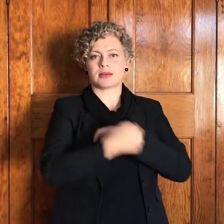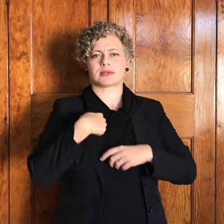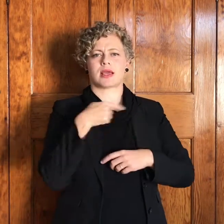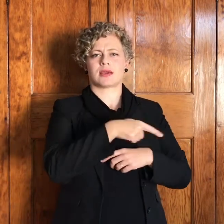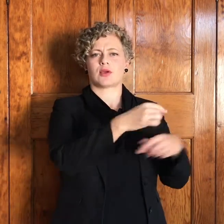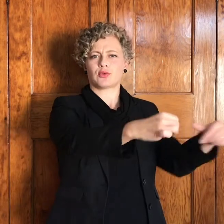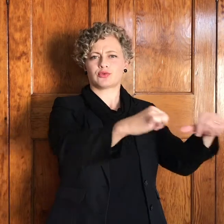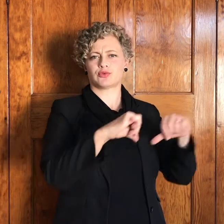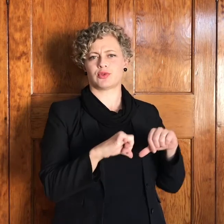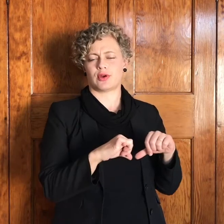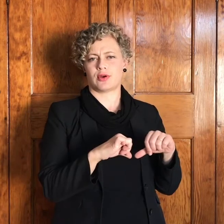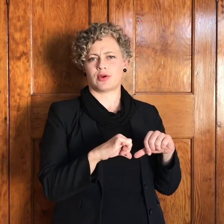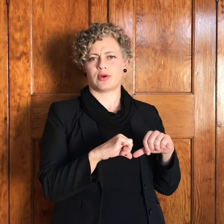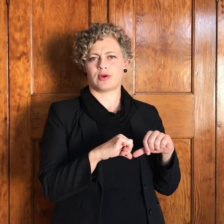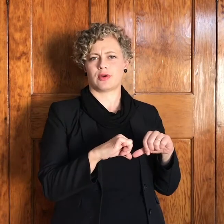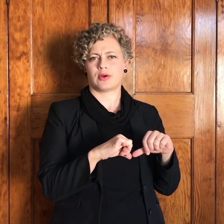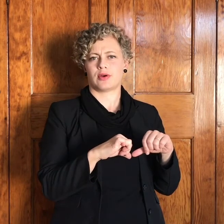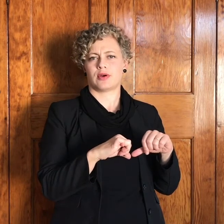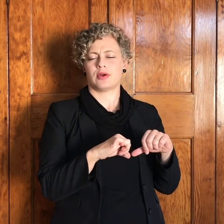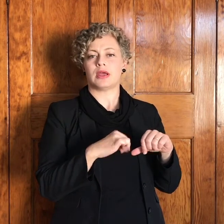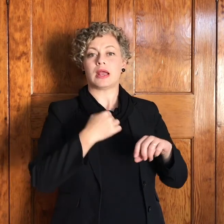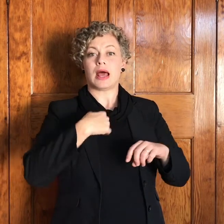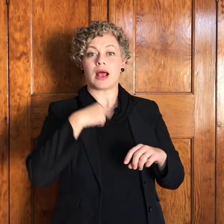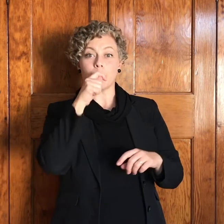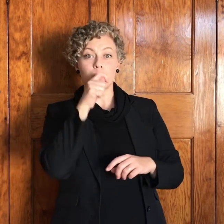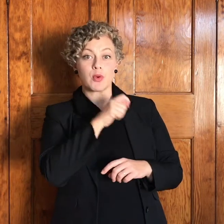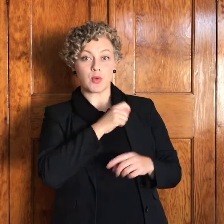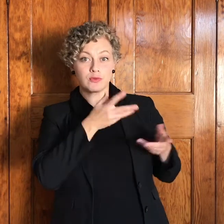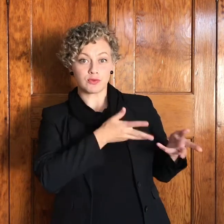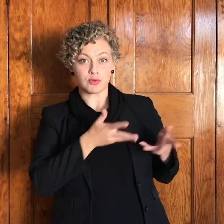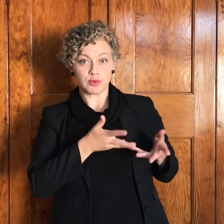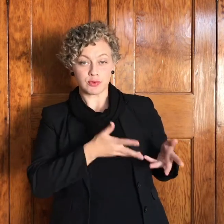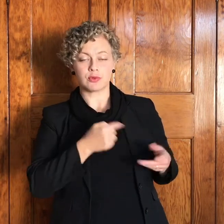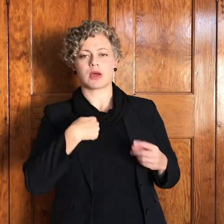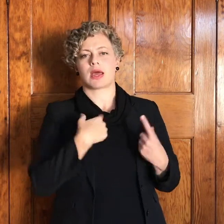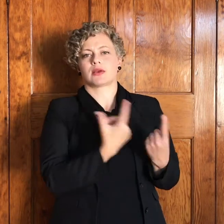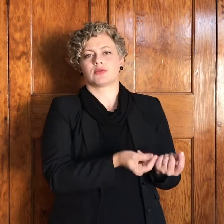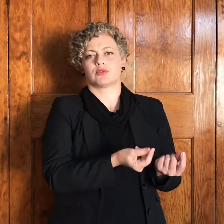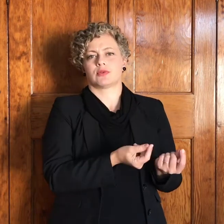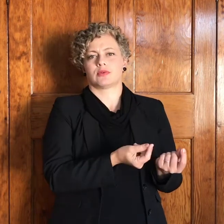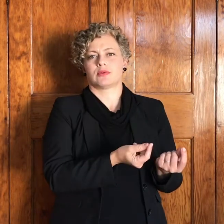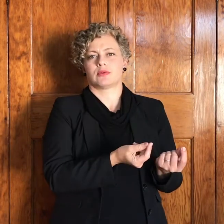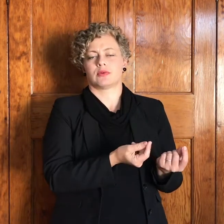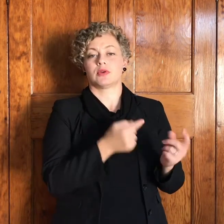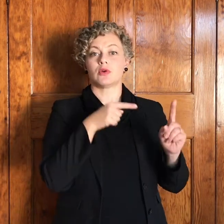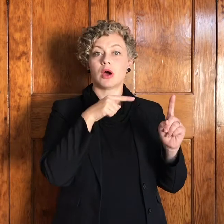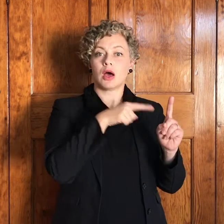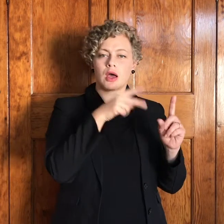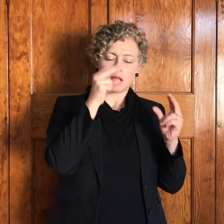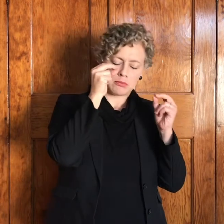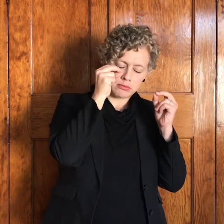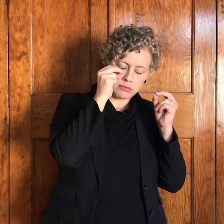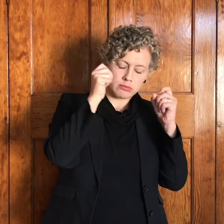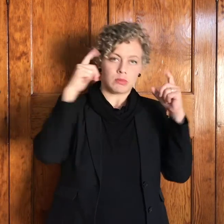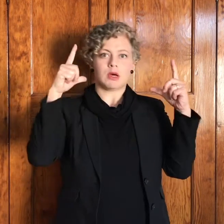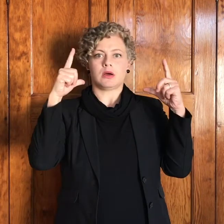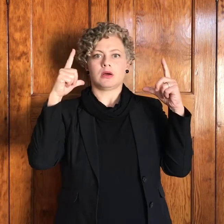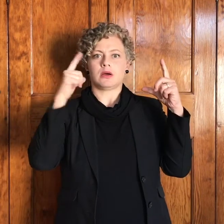doen wat ek beloof het jacob het wakker geskrik en gesê die herre is op hierdie plek en ek het nie besef nie